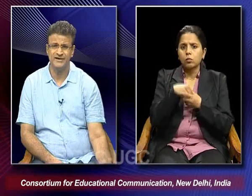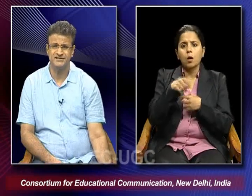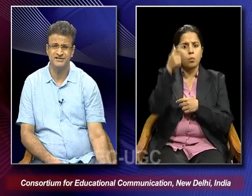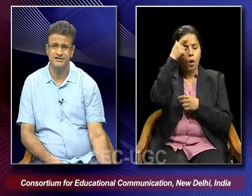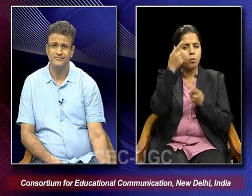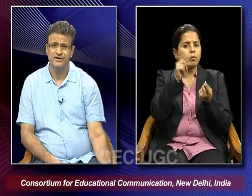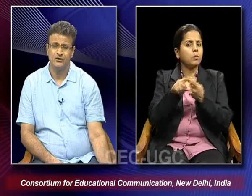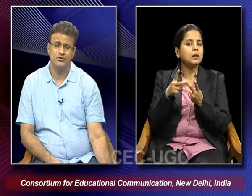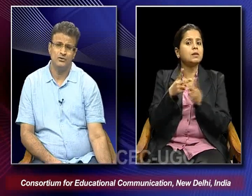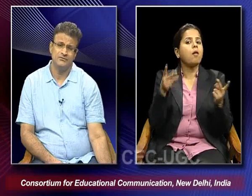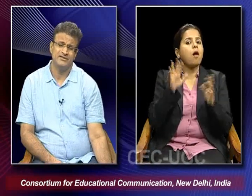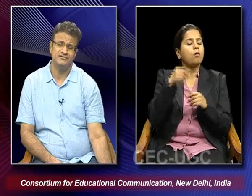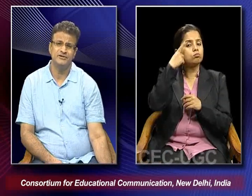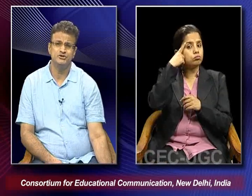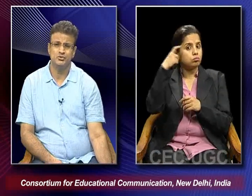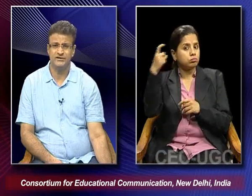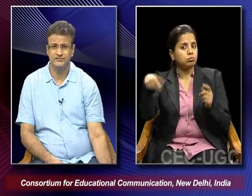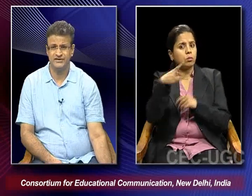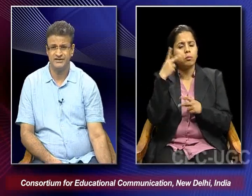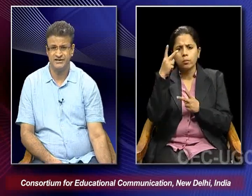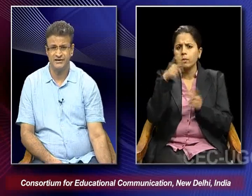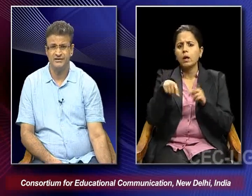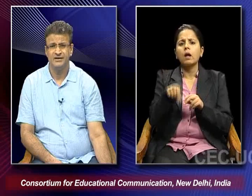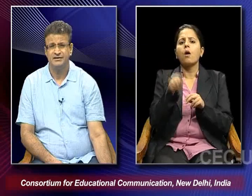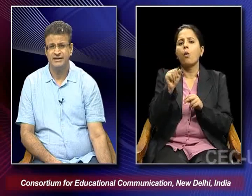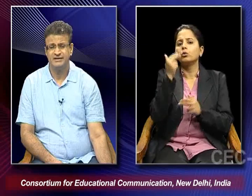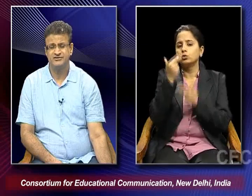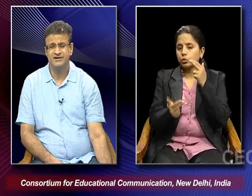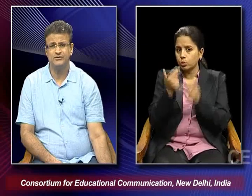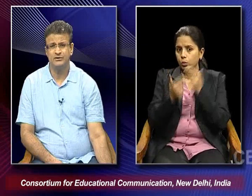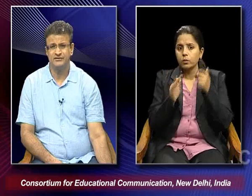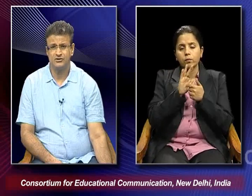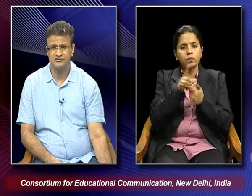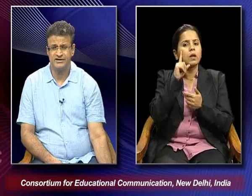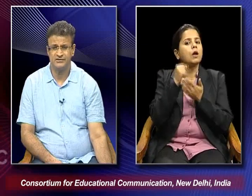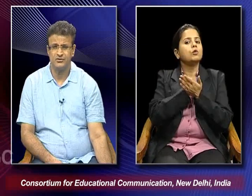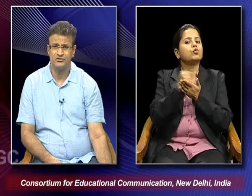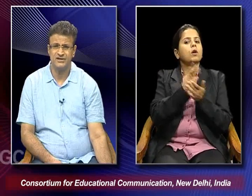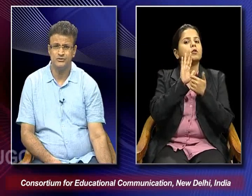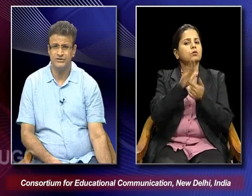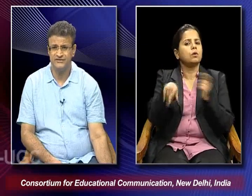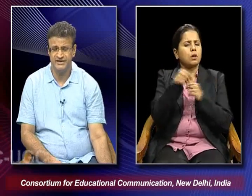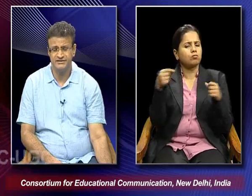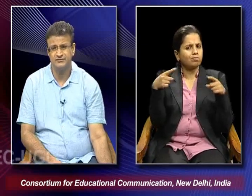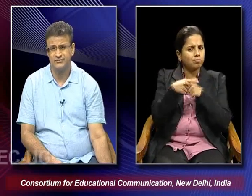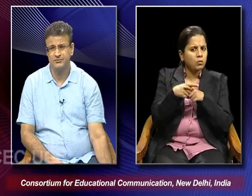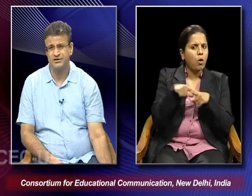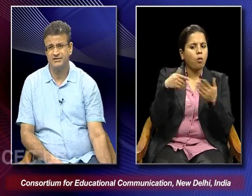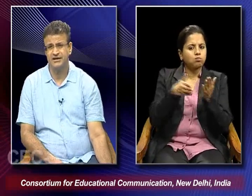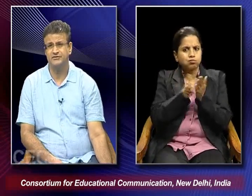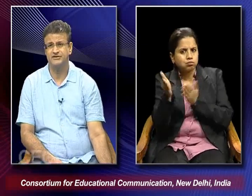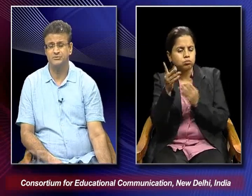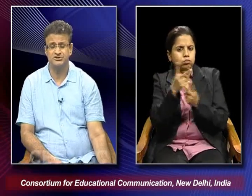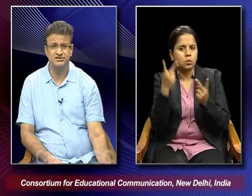of fantasy or when they were being shown in a fairy tale then they were trying to in a way contradict or trying to deviate from